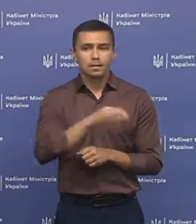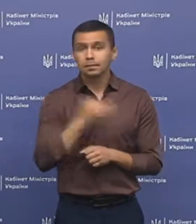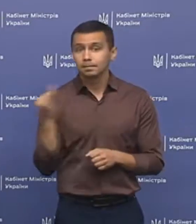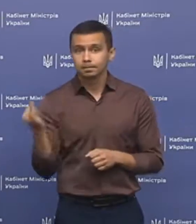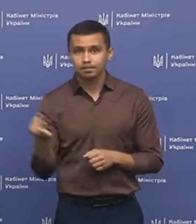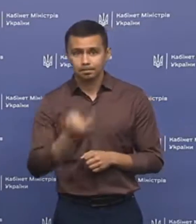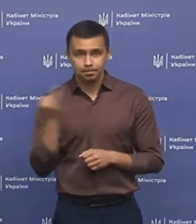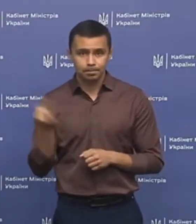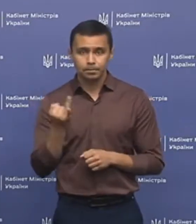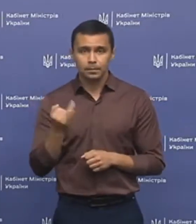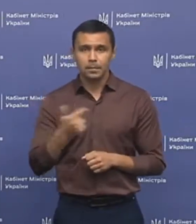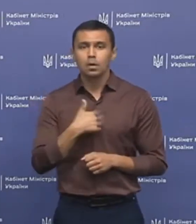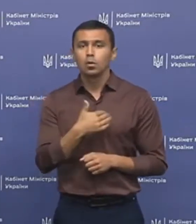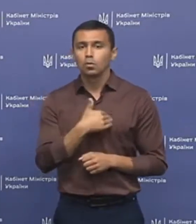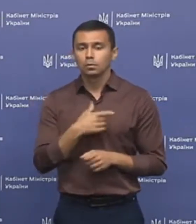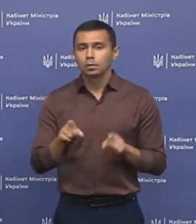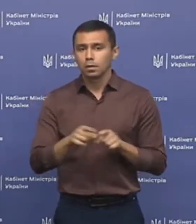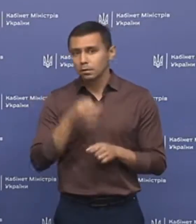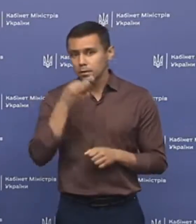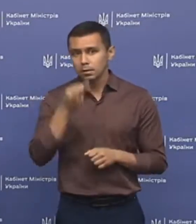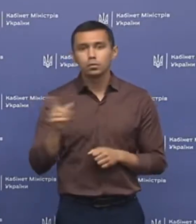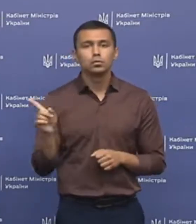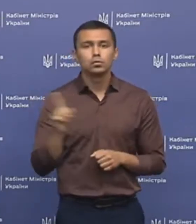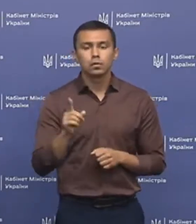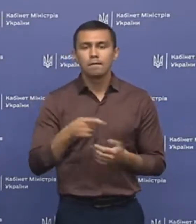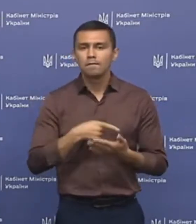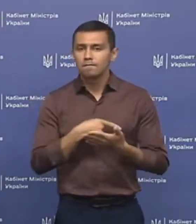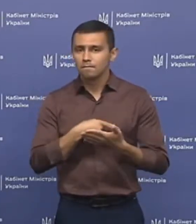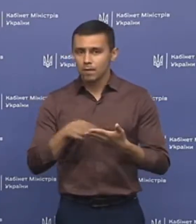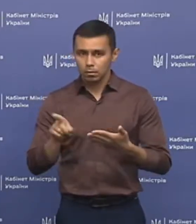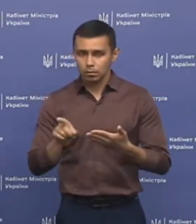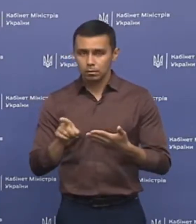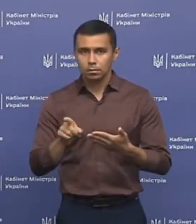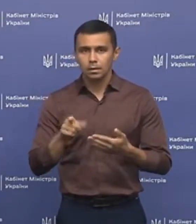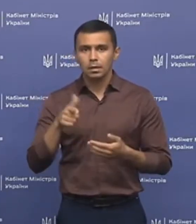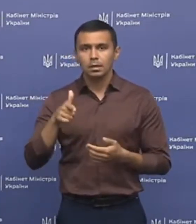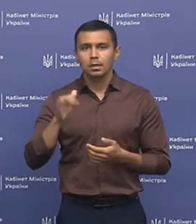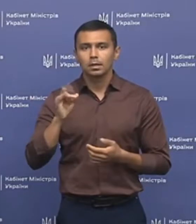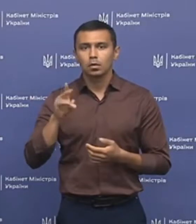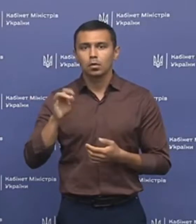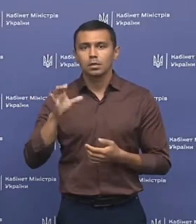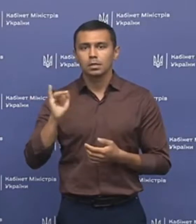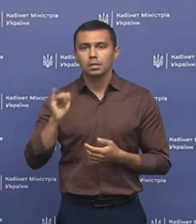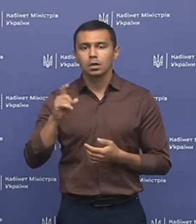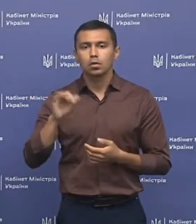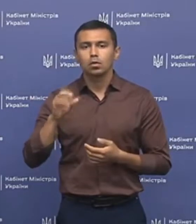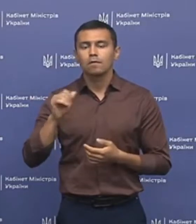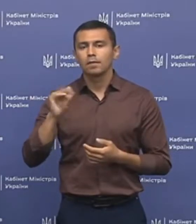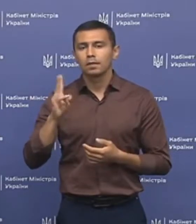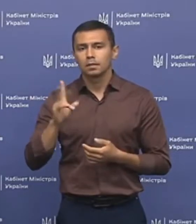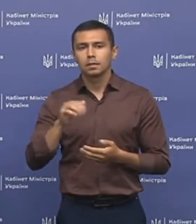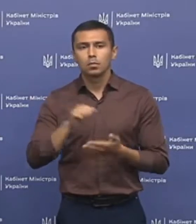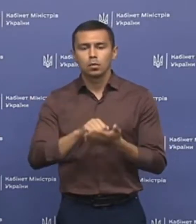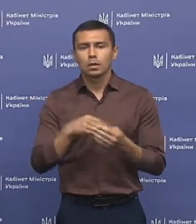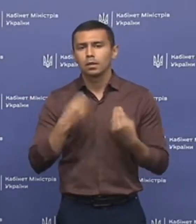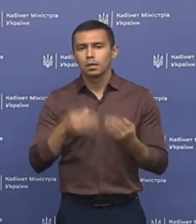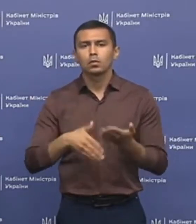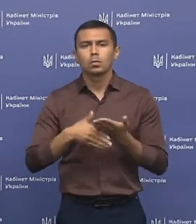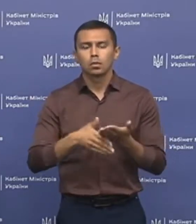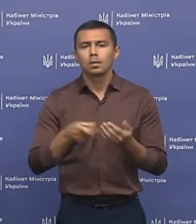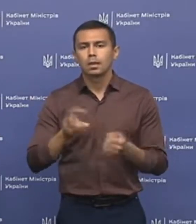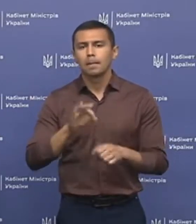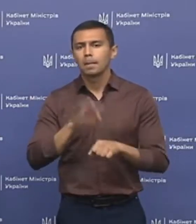цікавило, я хочу також сказати, що виключено гідроксихлорохін з протоколу надання допомоги для